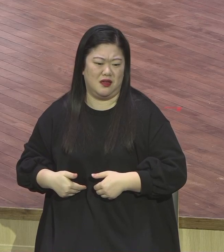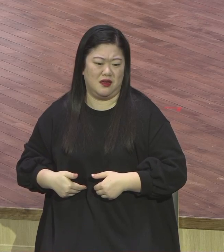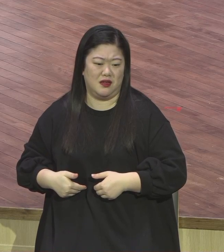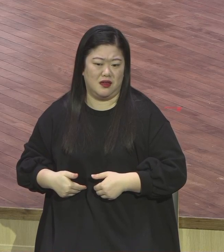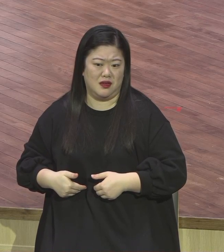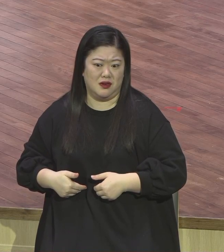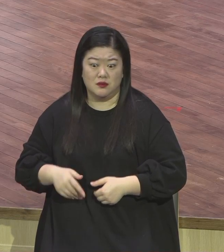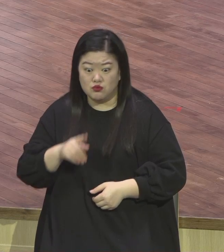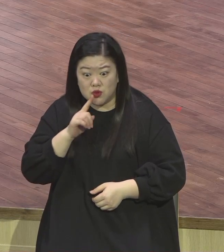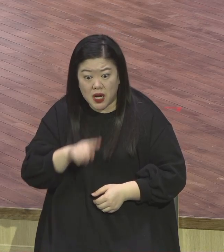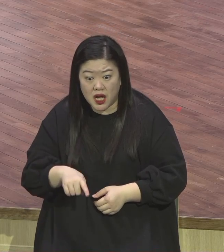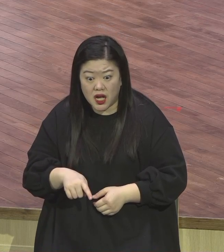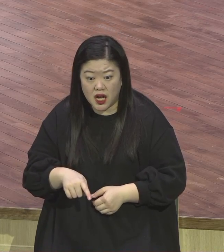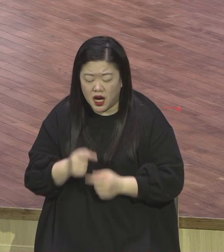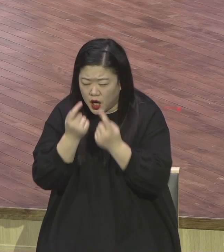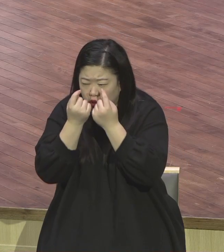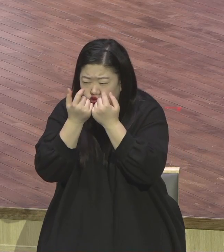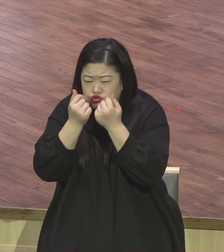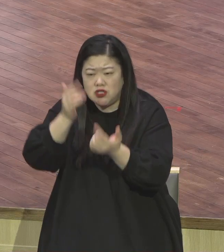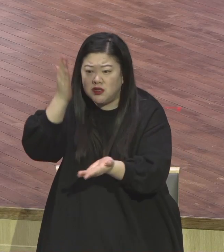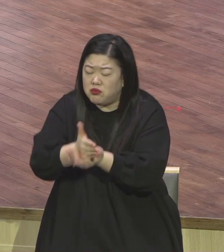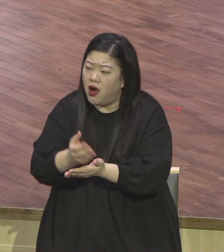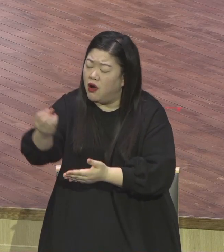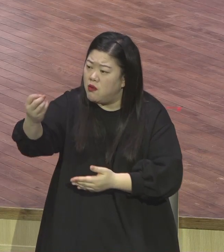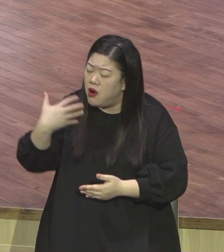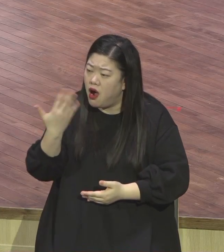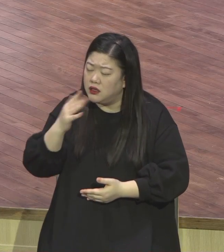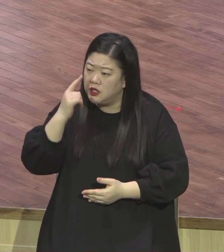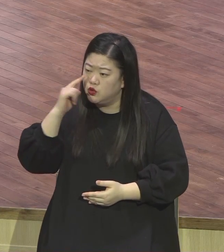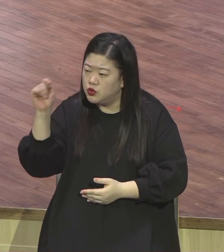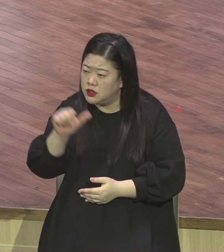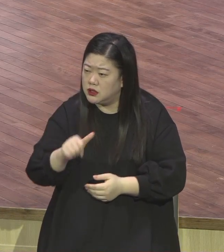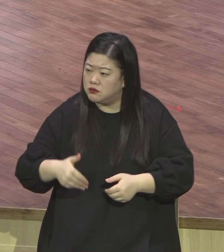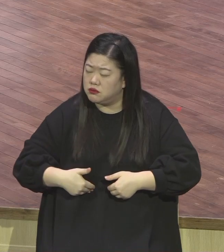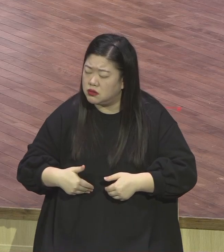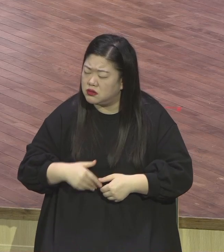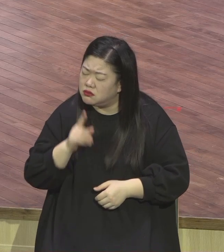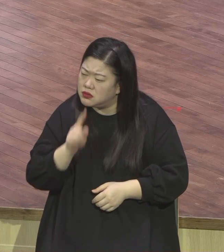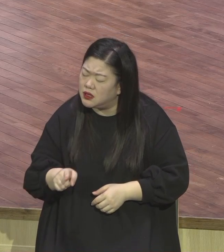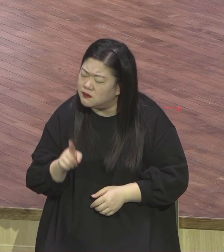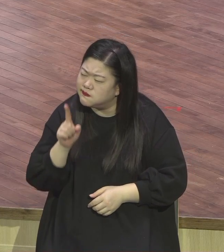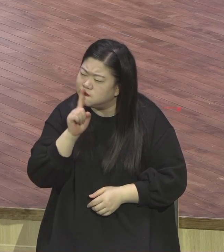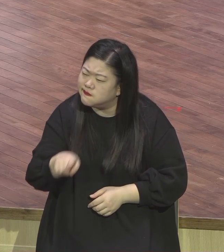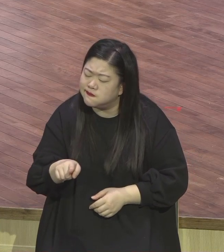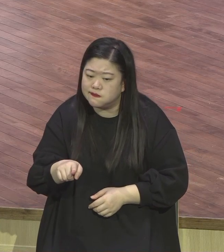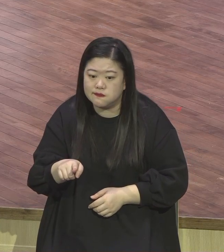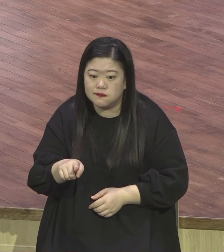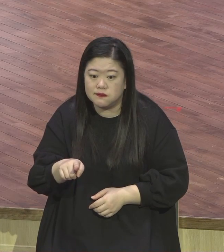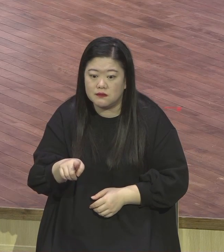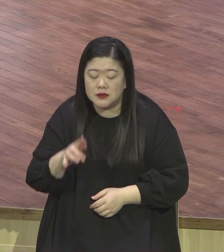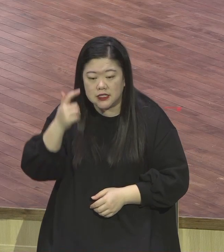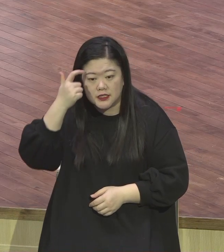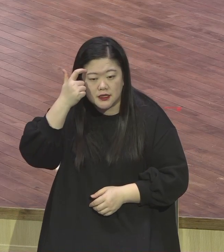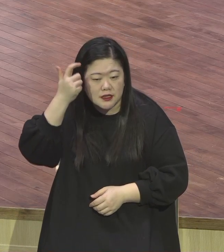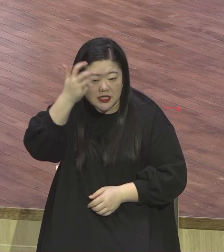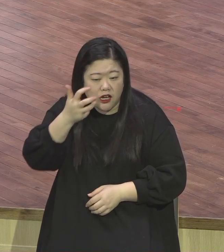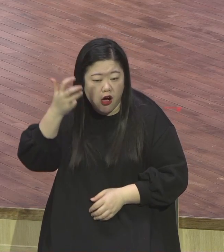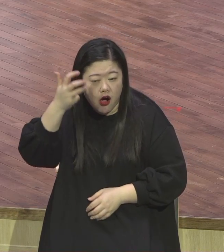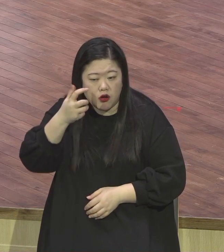다르게 표현하면 영적 감각이 좀 있어야 돼요 영적 감각 하나님